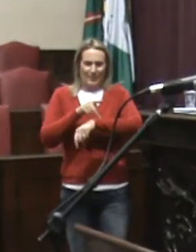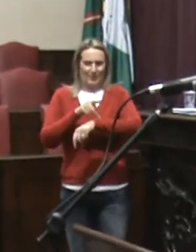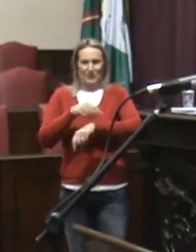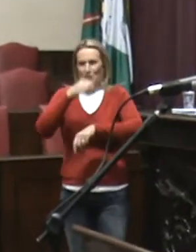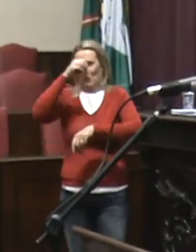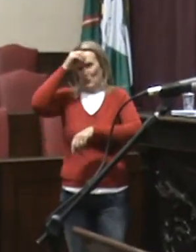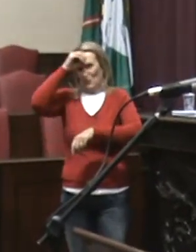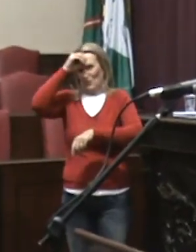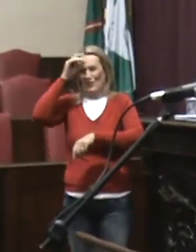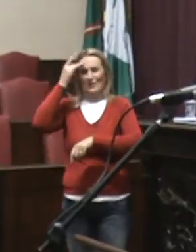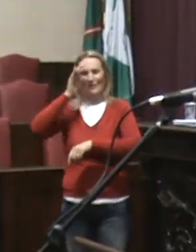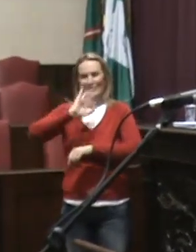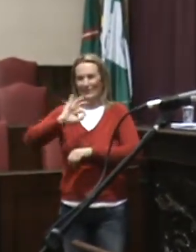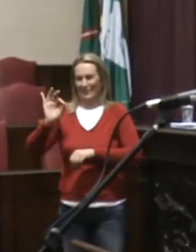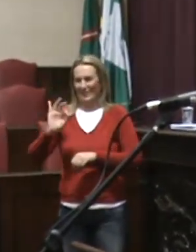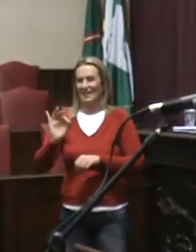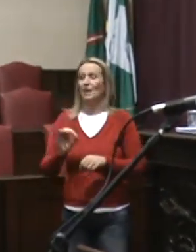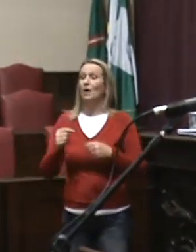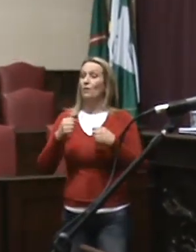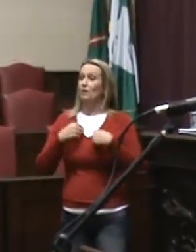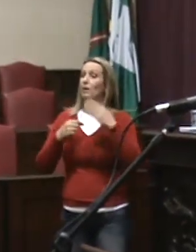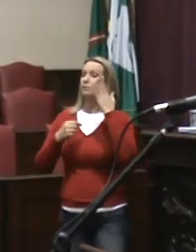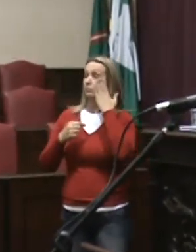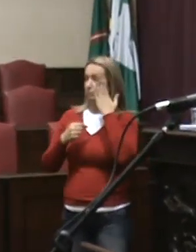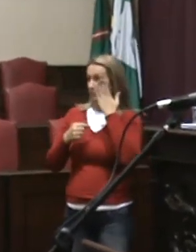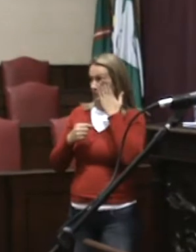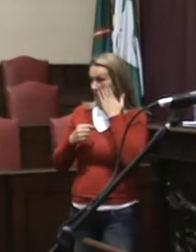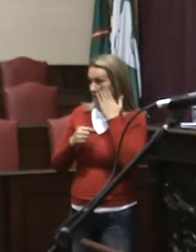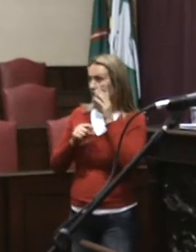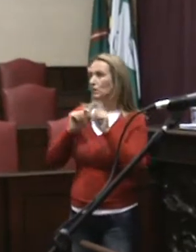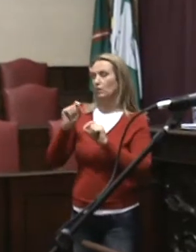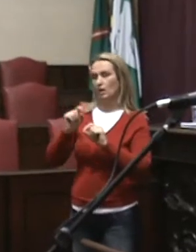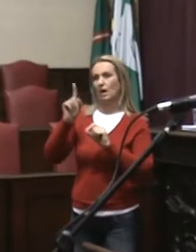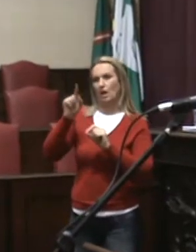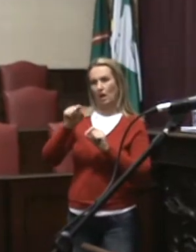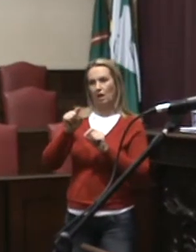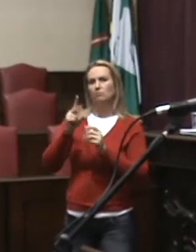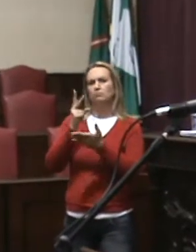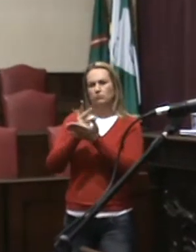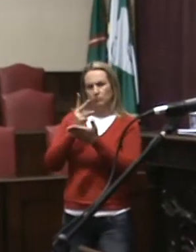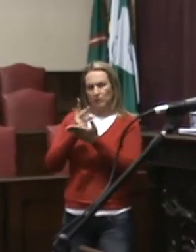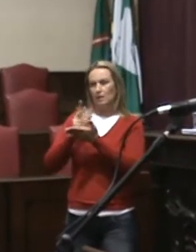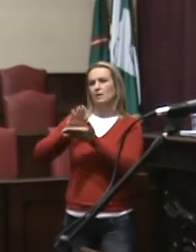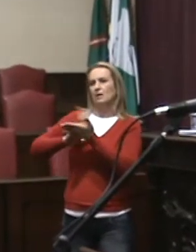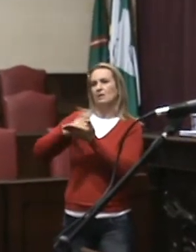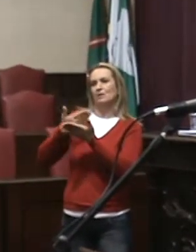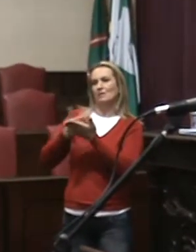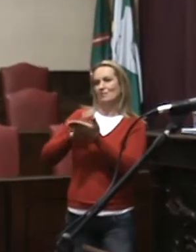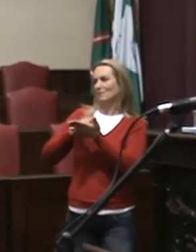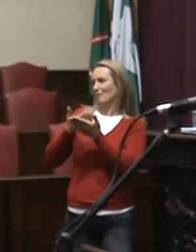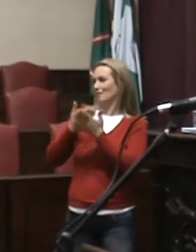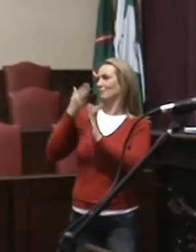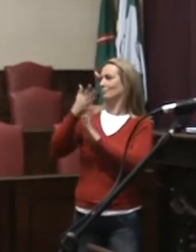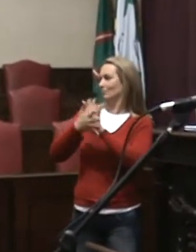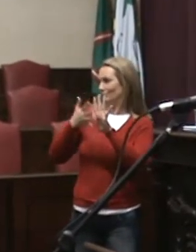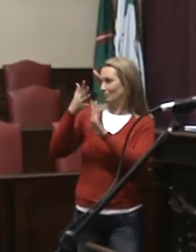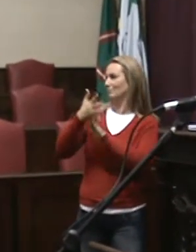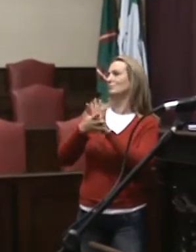Mas, ao que eu saiba, o que está sendo feito é o intérprete de Libras, sendo colocado na sala de aula. Não sei.